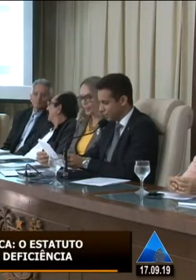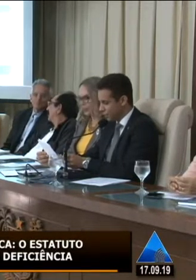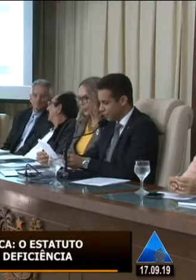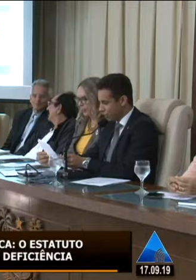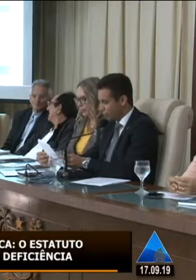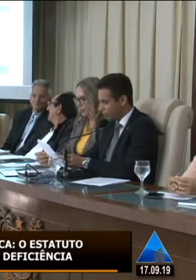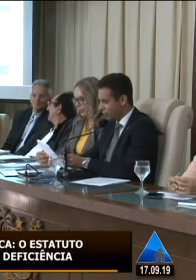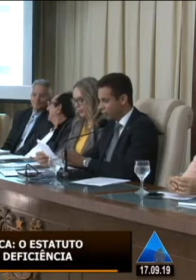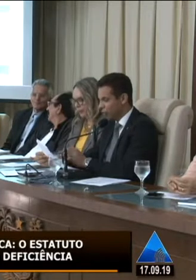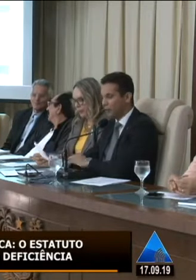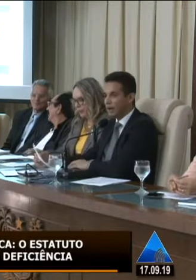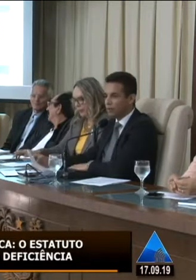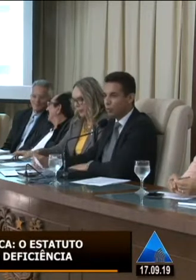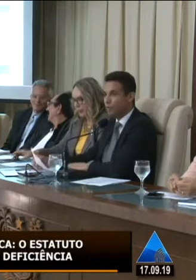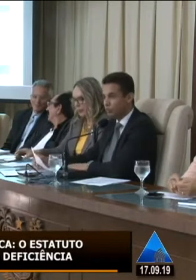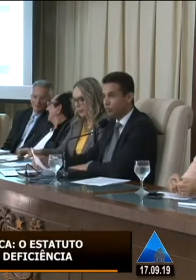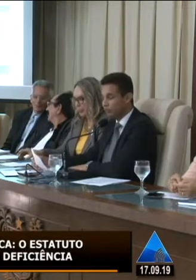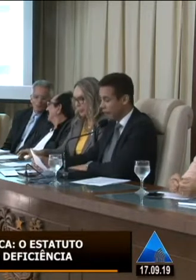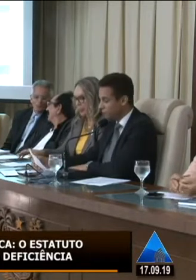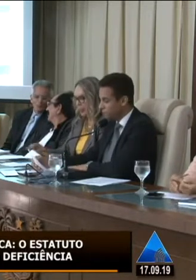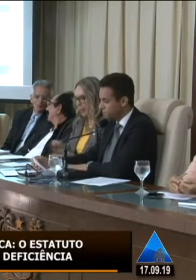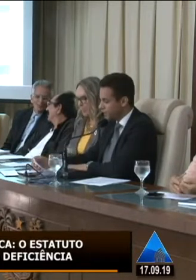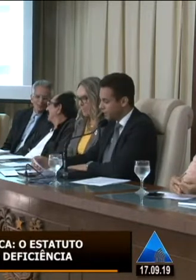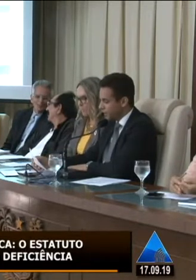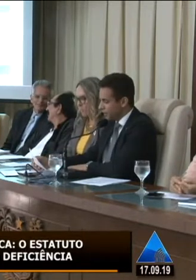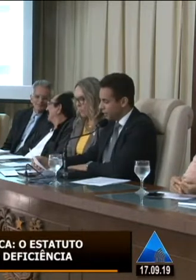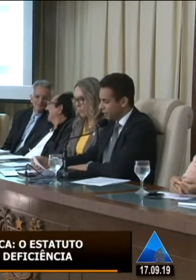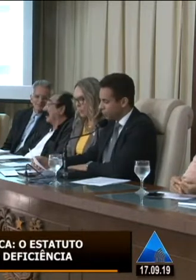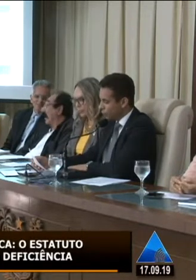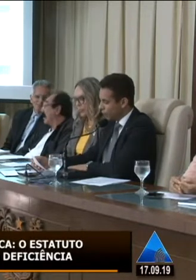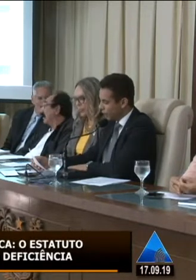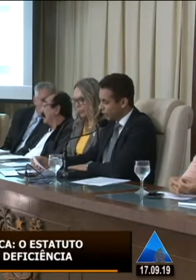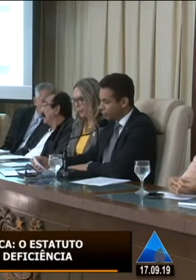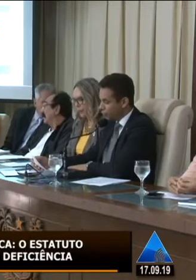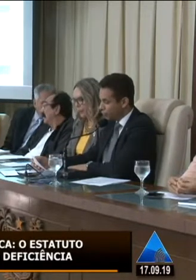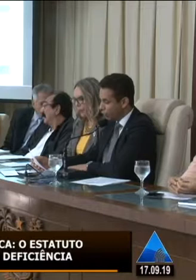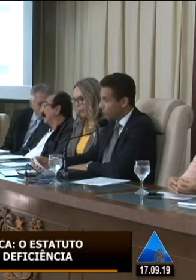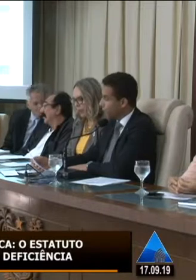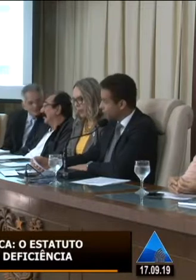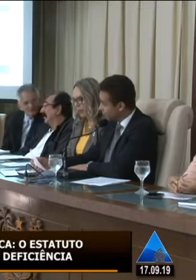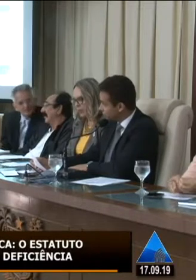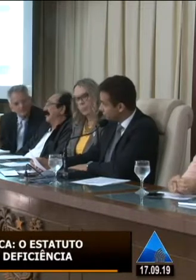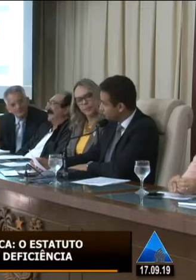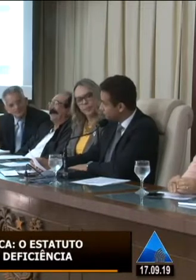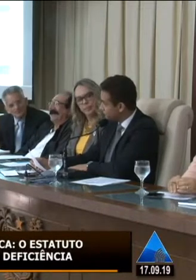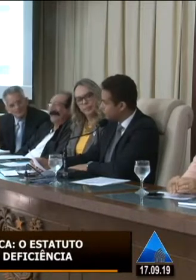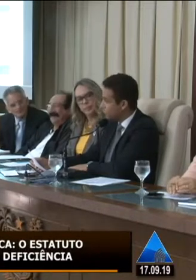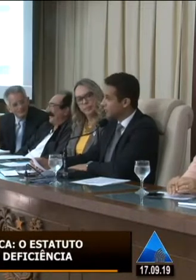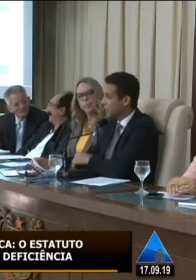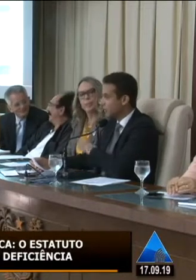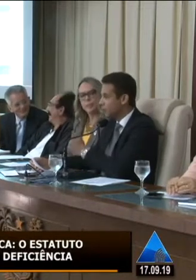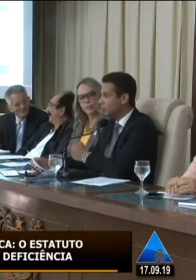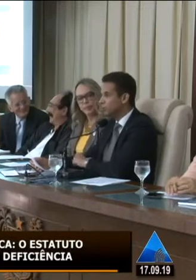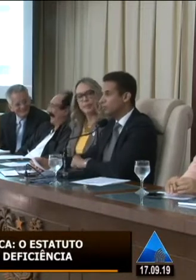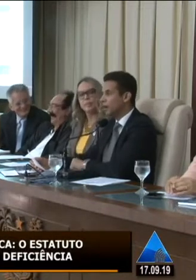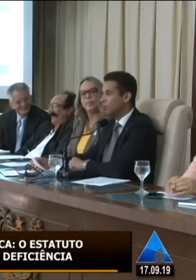preocupação do nosso mandato com a inclusão social a inclusão a área em que o Rio Grande do Norte precisa avançar como a